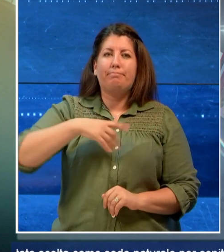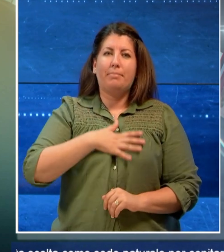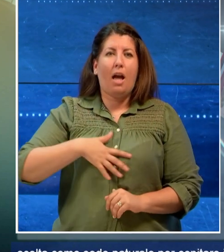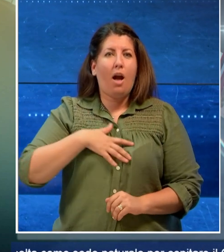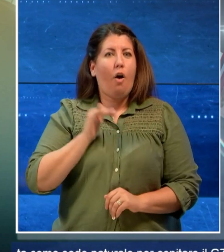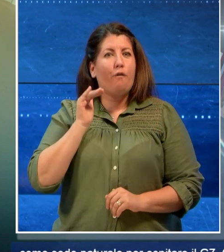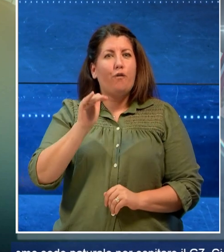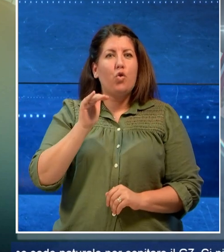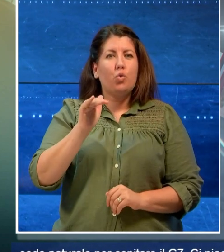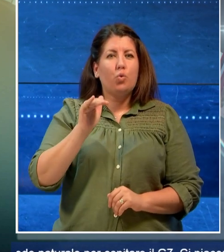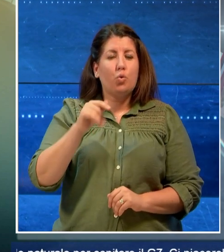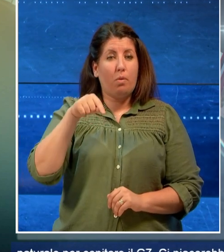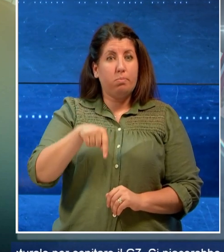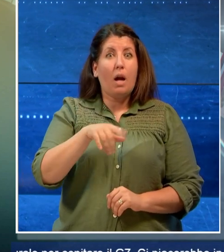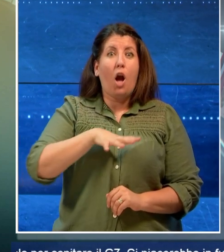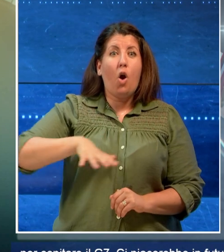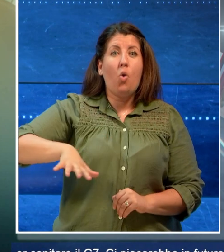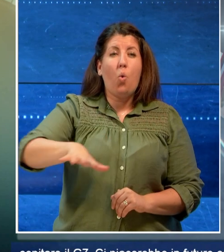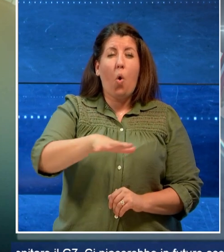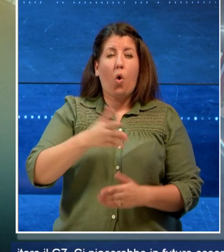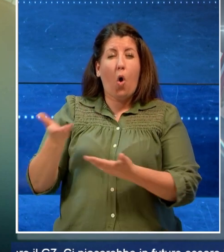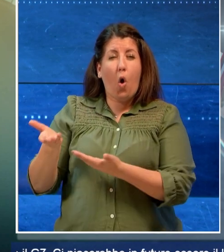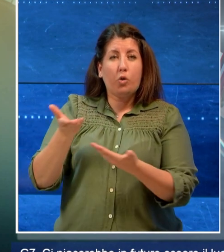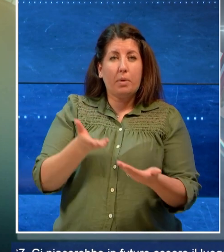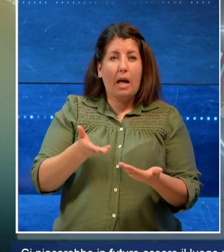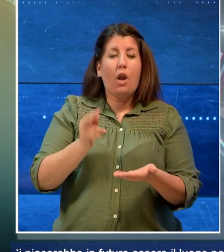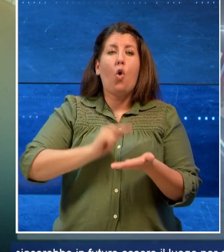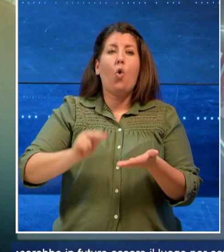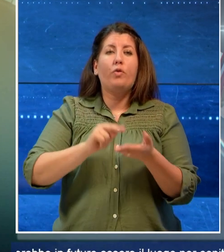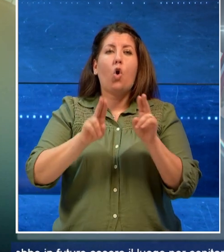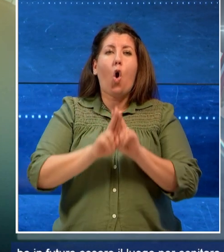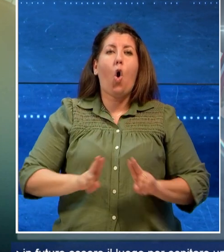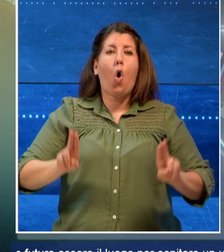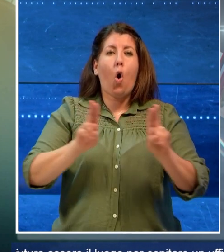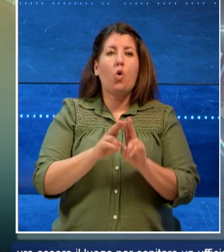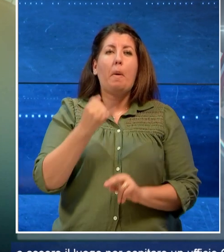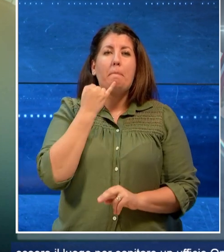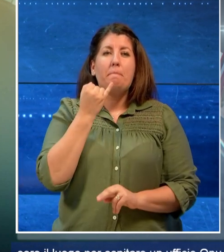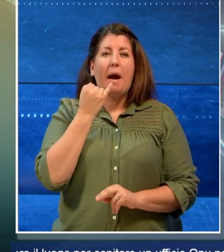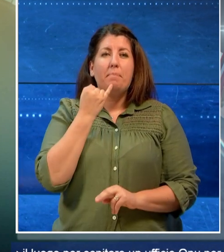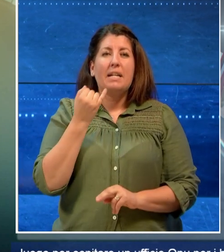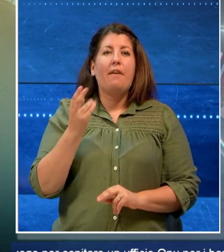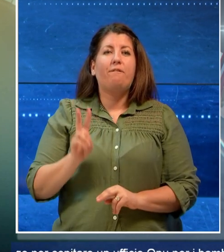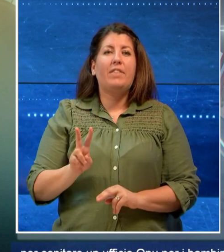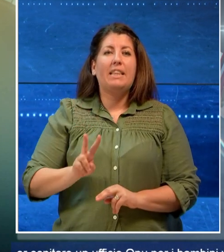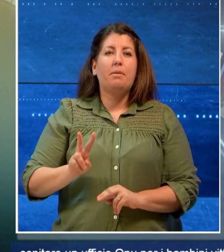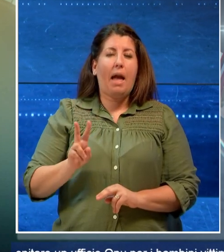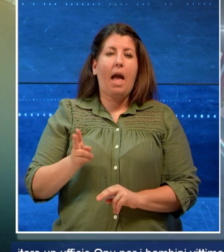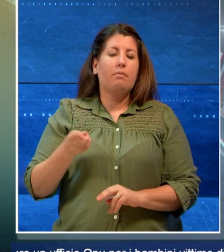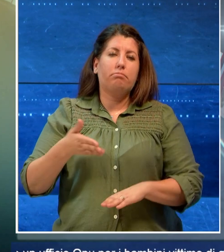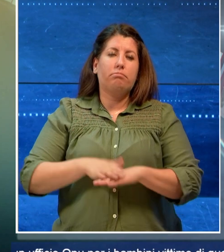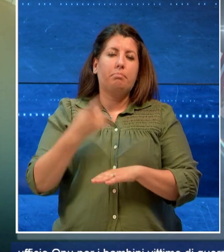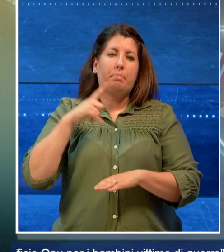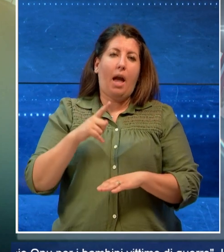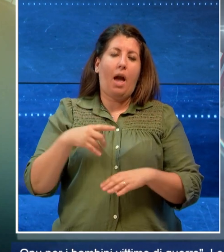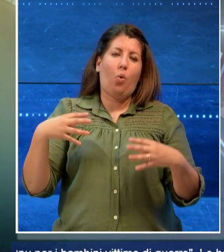essere il luogo per ospitare un ufficio ONU per i bambini vittime di guerre. Lo ha